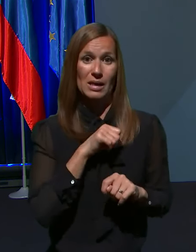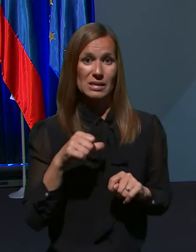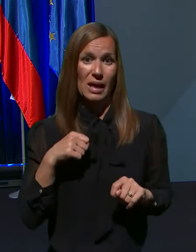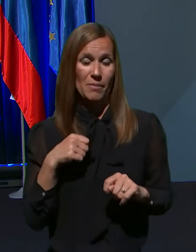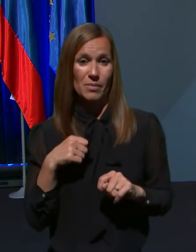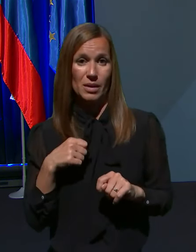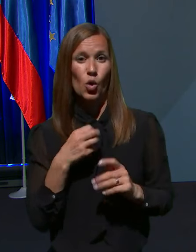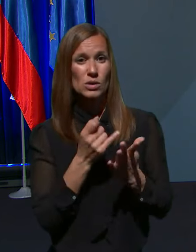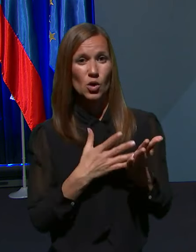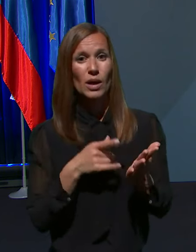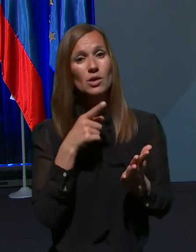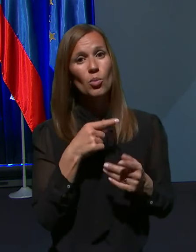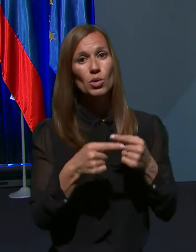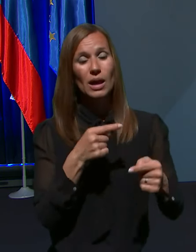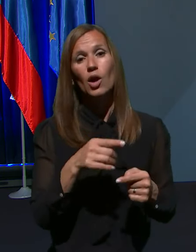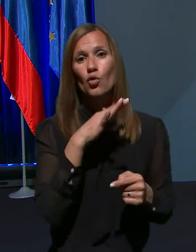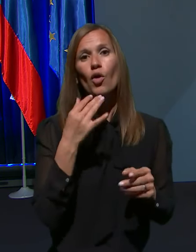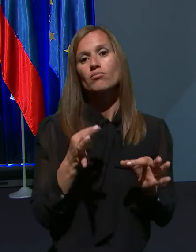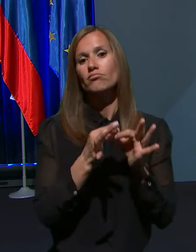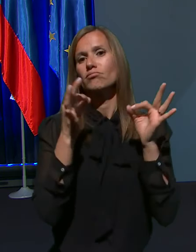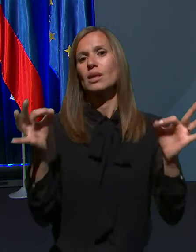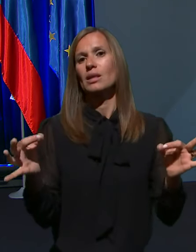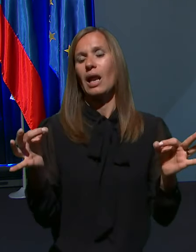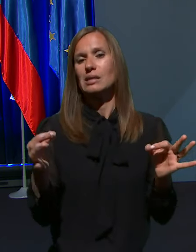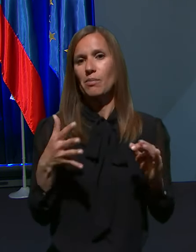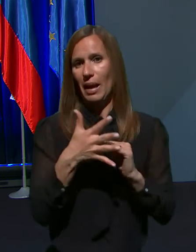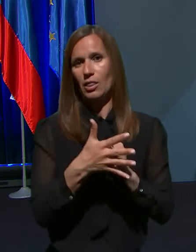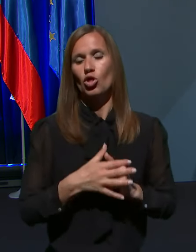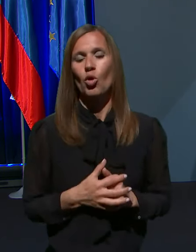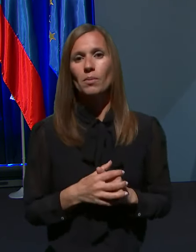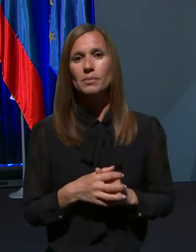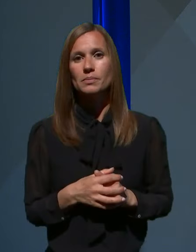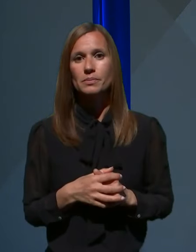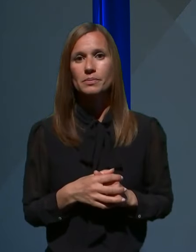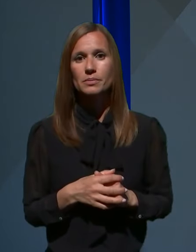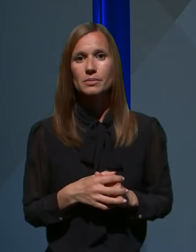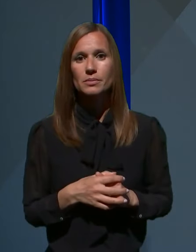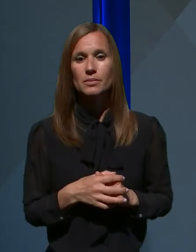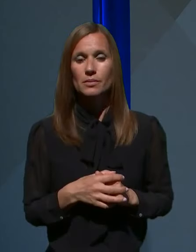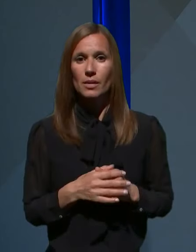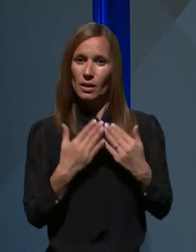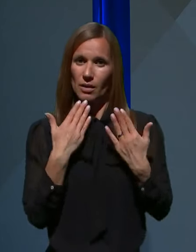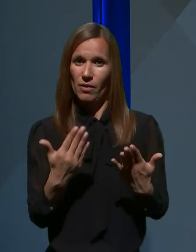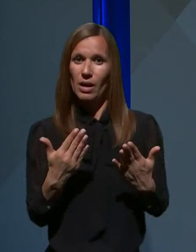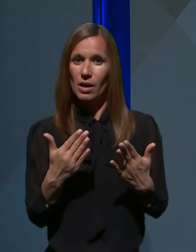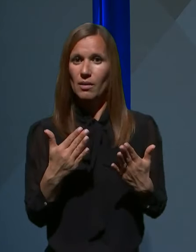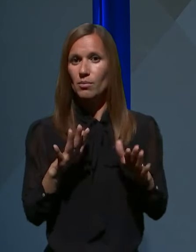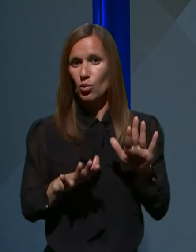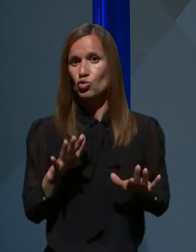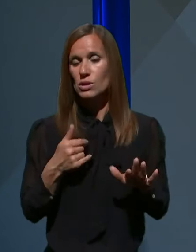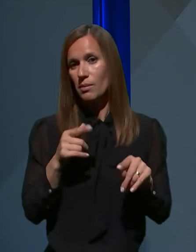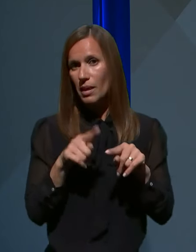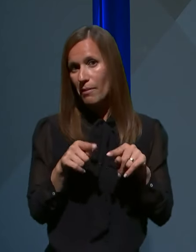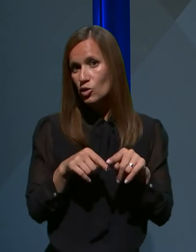ta potekala dovolj transparentno. Hvala lepa. Hvala za vprašanje. Morda sem napačno